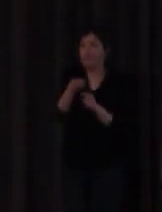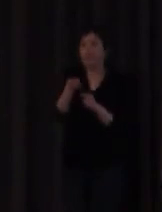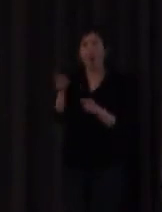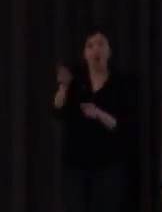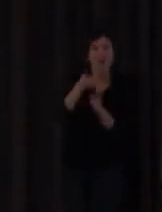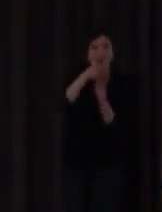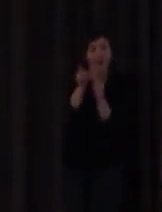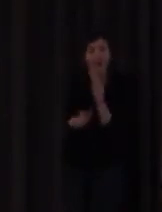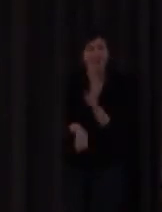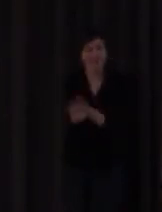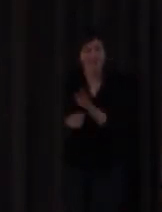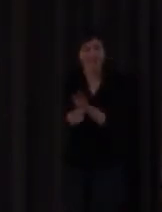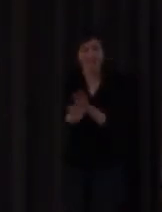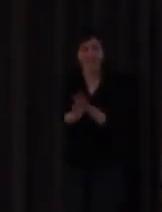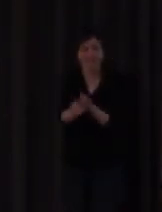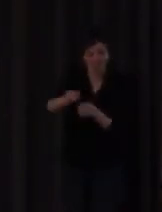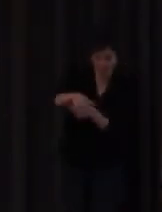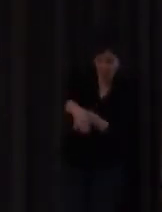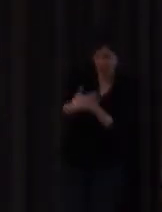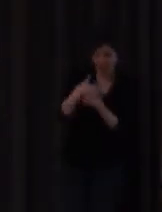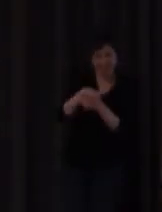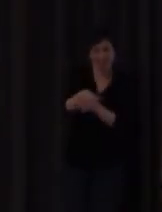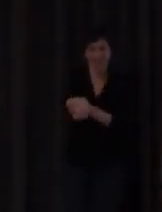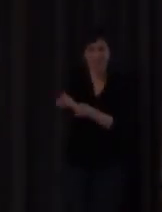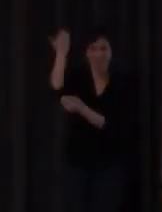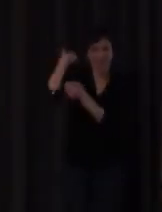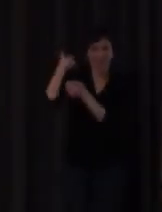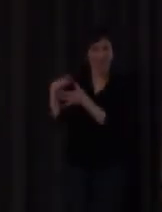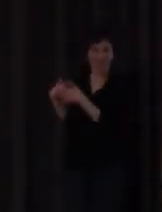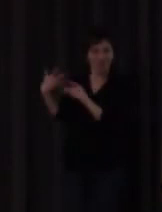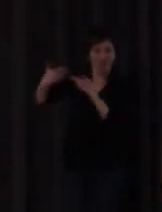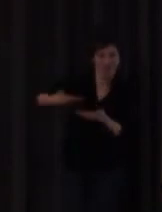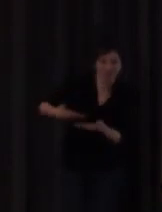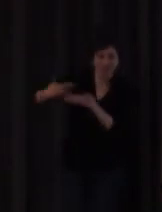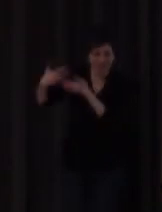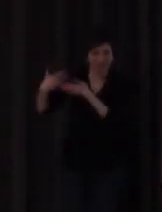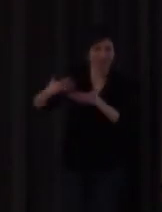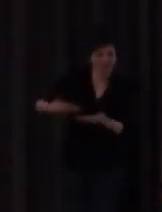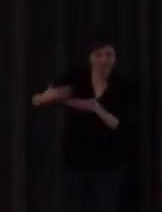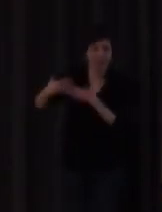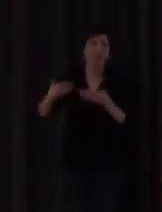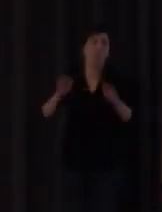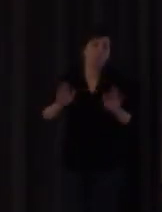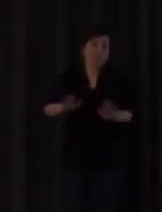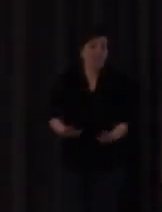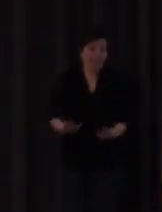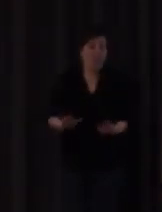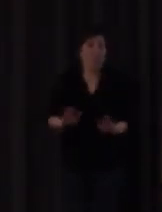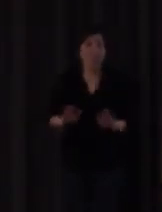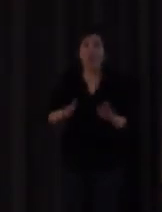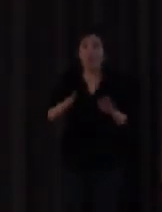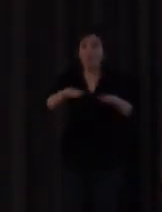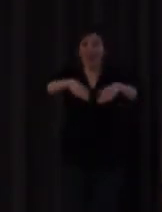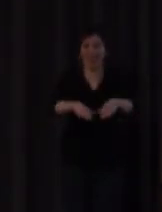viva con lo cual es una lengua que va y viene del pasado a nuestro presente y está aquí y se quedará pero